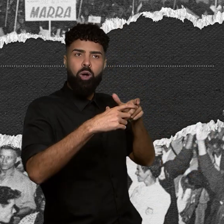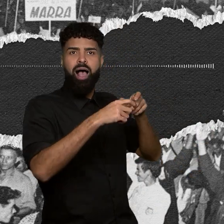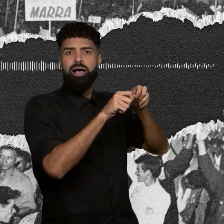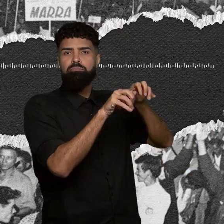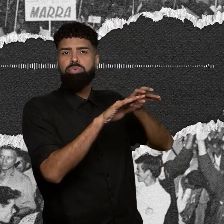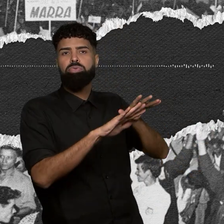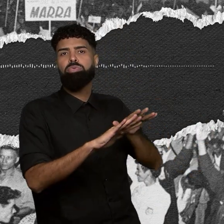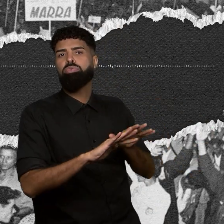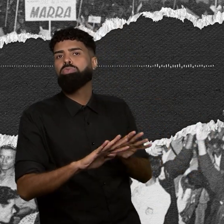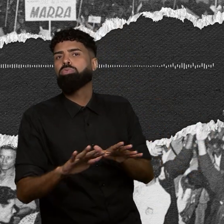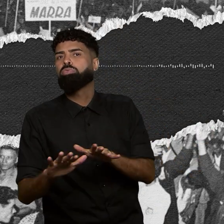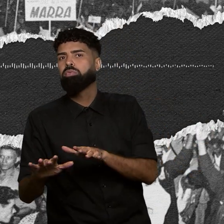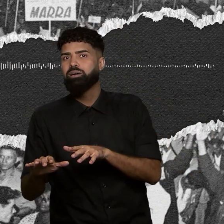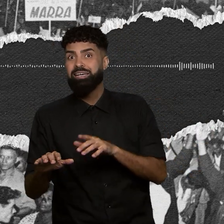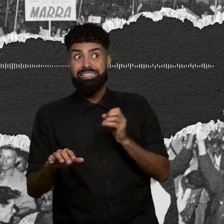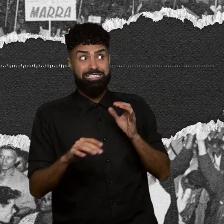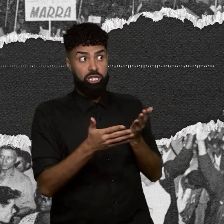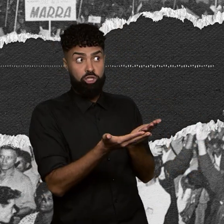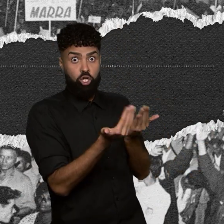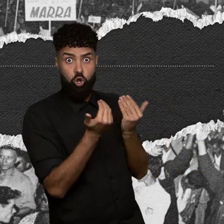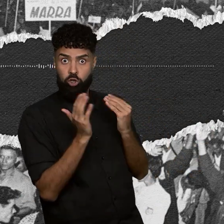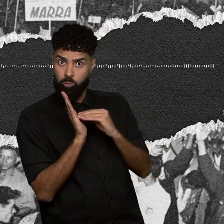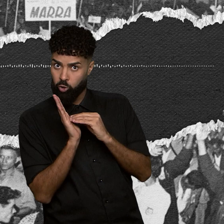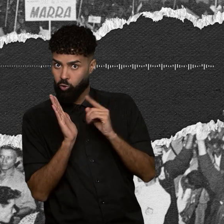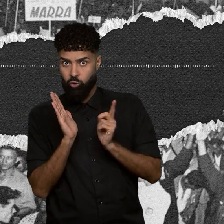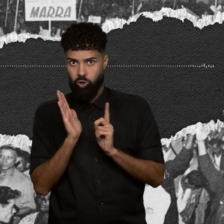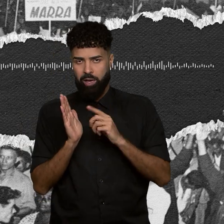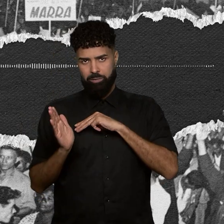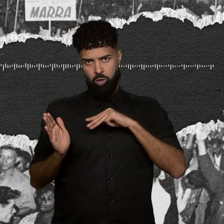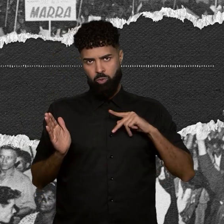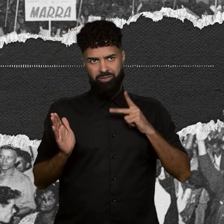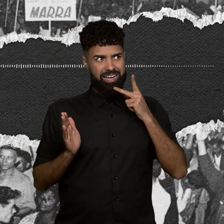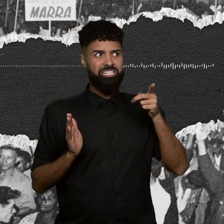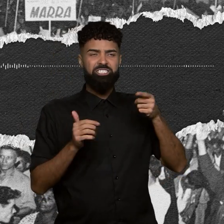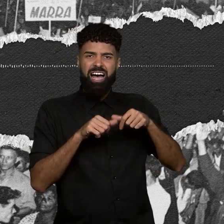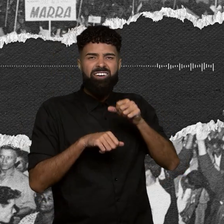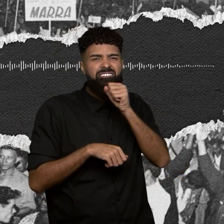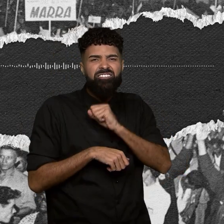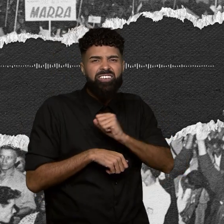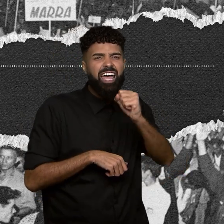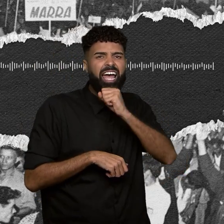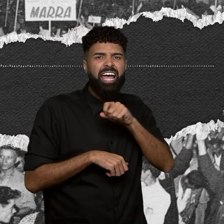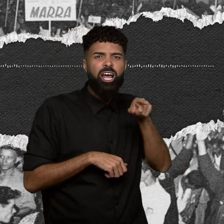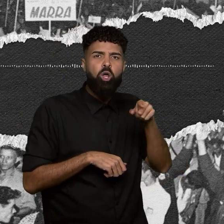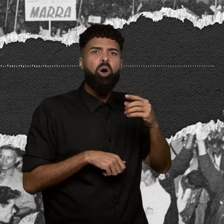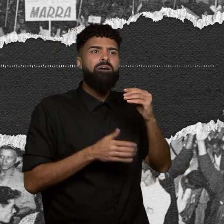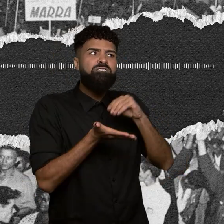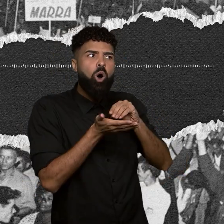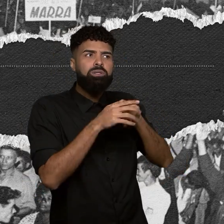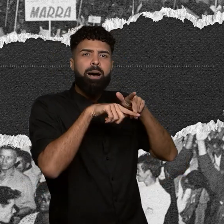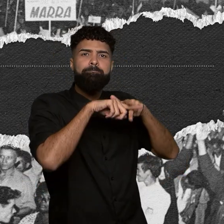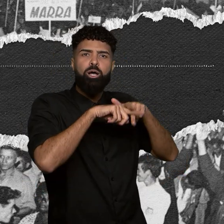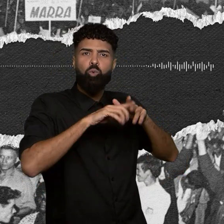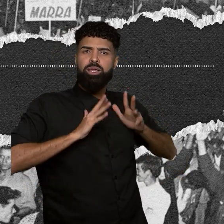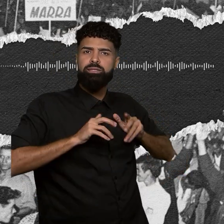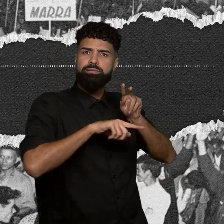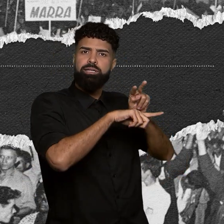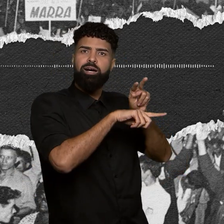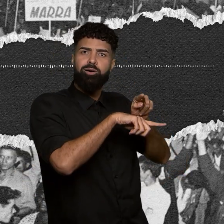Sem esse duto, que segundo o Ministério Público apresentava desgastes e apontava para falta de manutenção, ficou fácil dizer